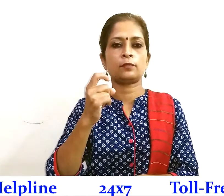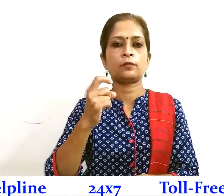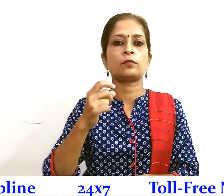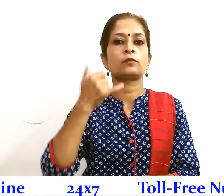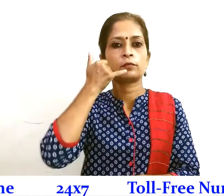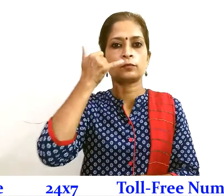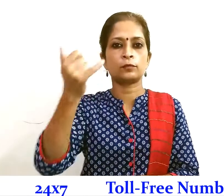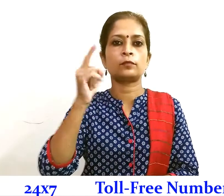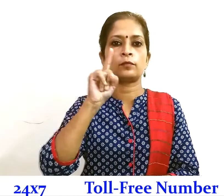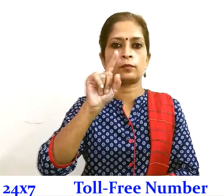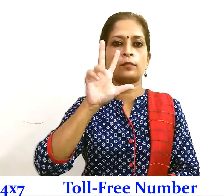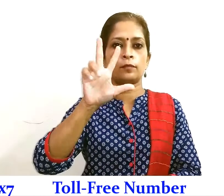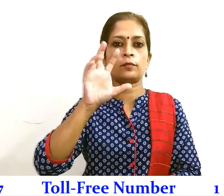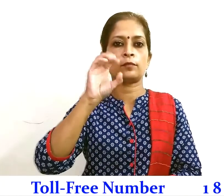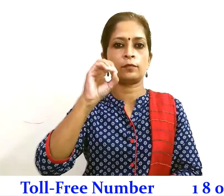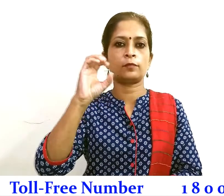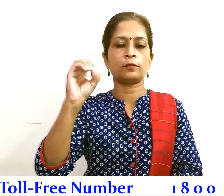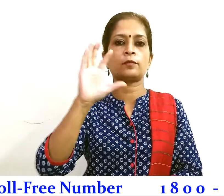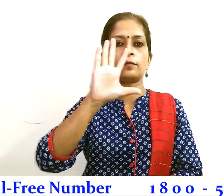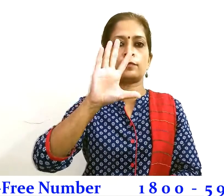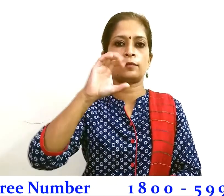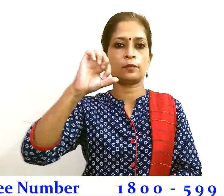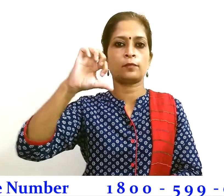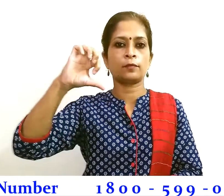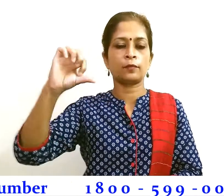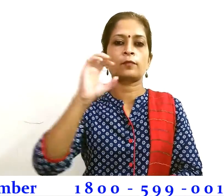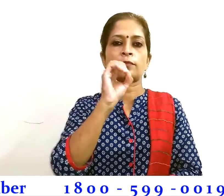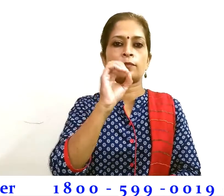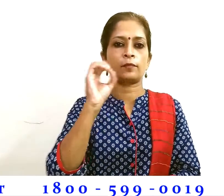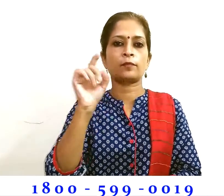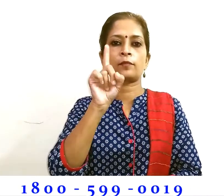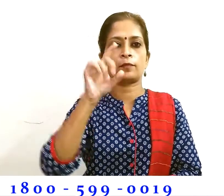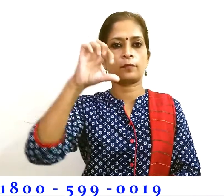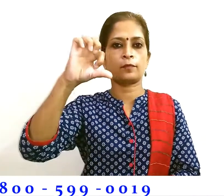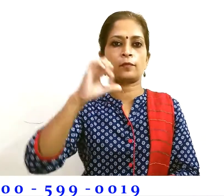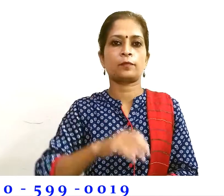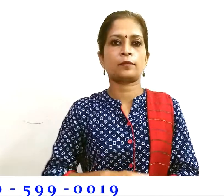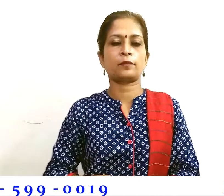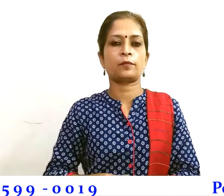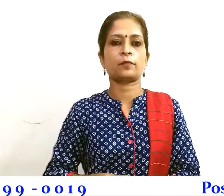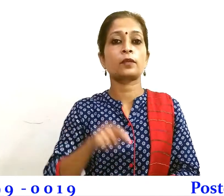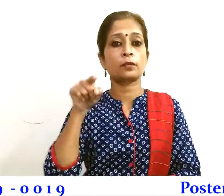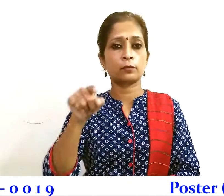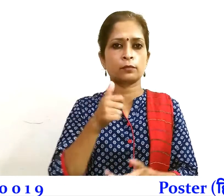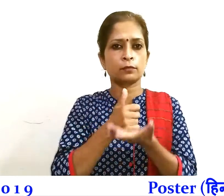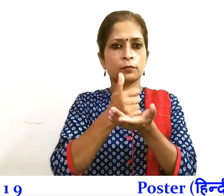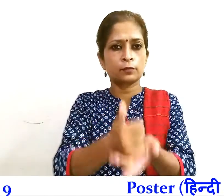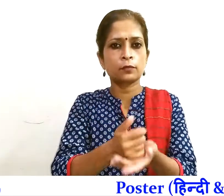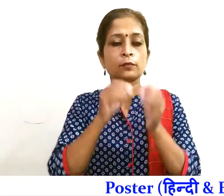18005990019 इस हेल्प लाइन के